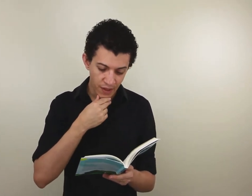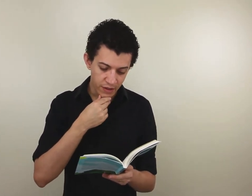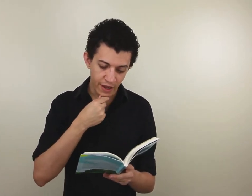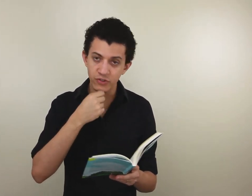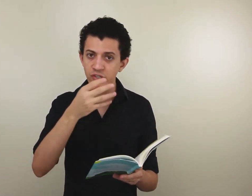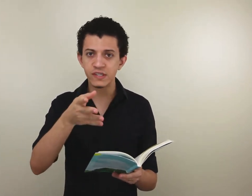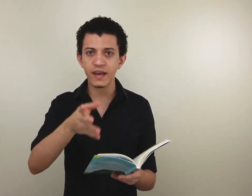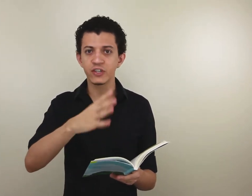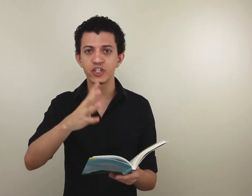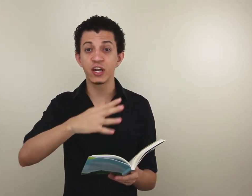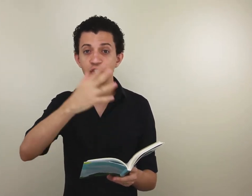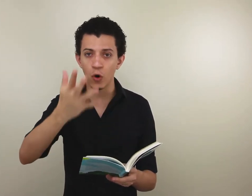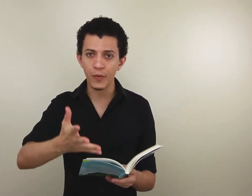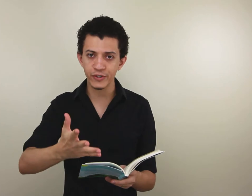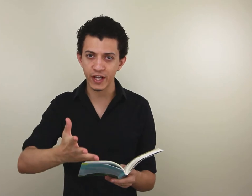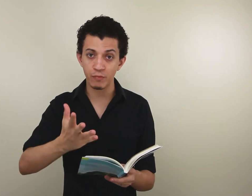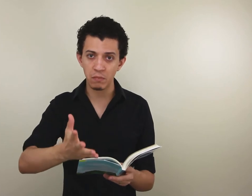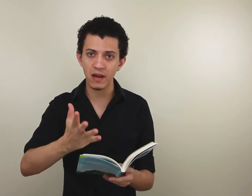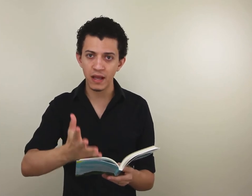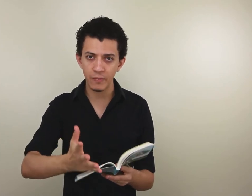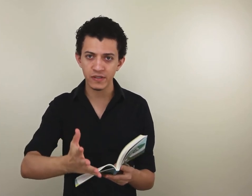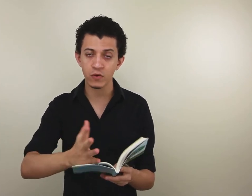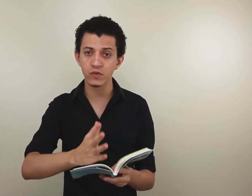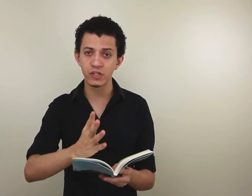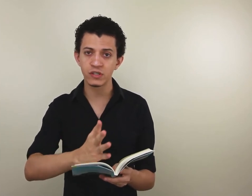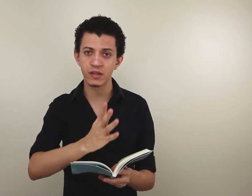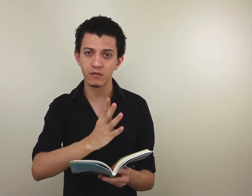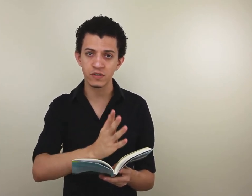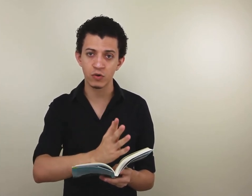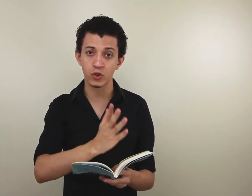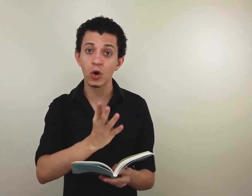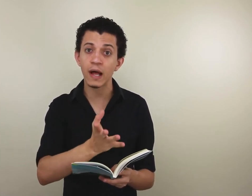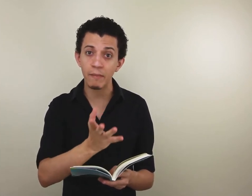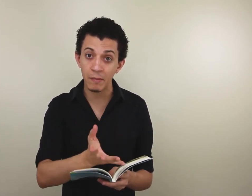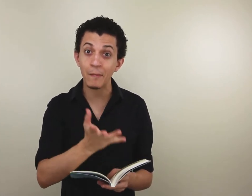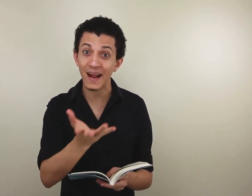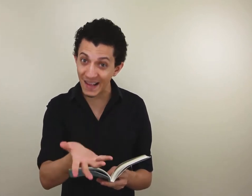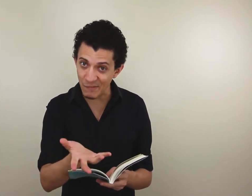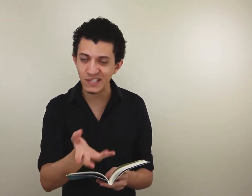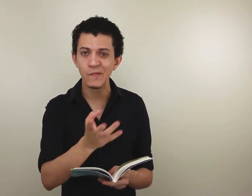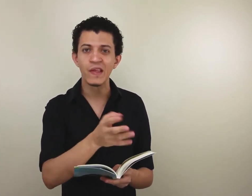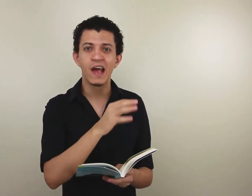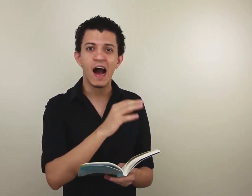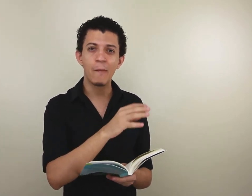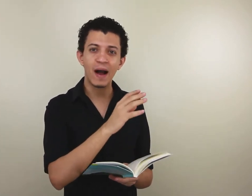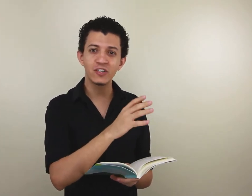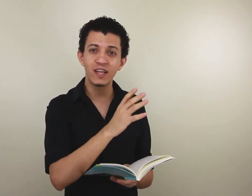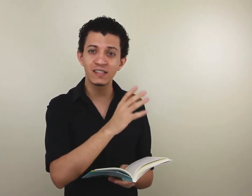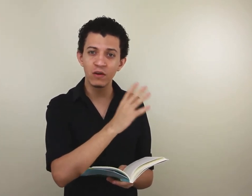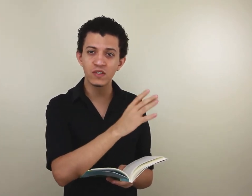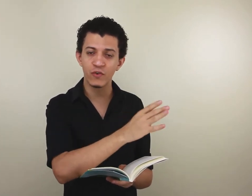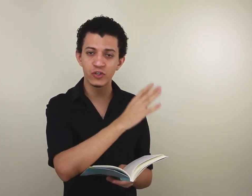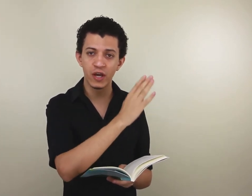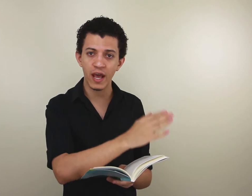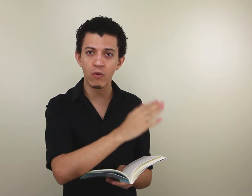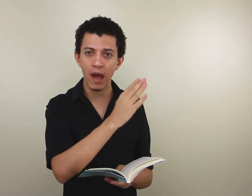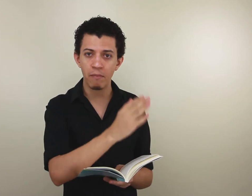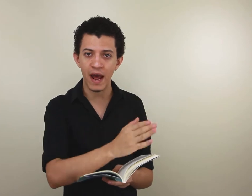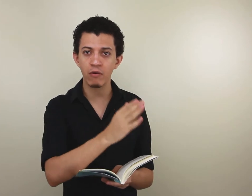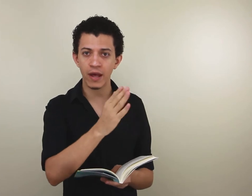quero te dizer que a gente lançou o projeto Bíblia em Libras, que consiste na tradução de toda a Bíblia para Libras a partir das línguas-fonte grego, hebraico e